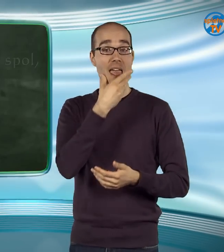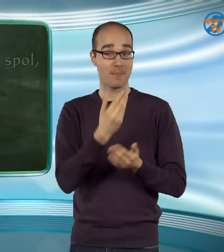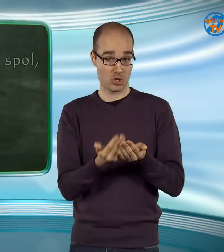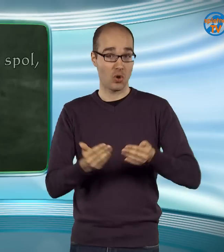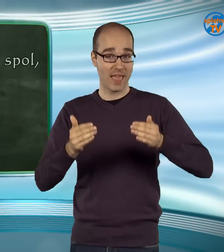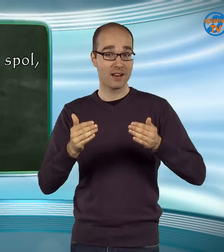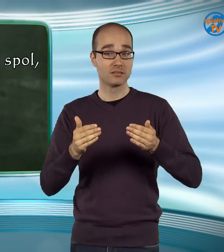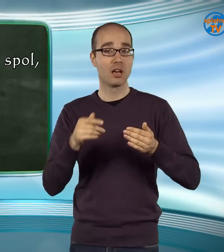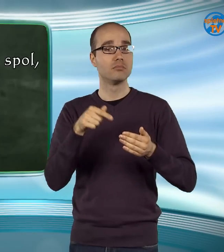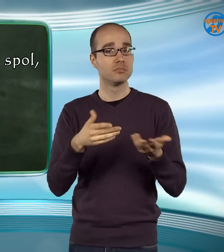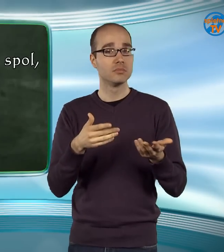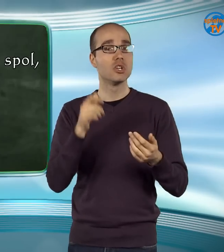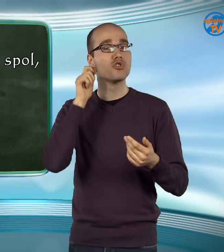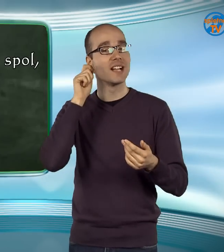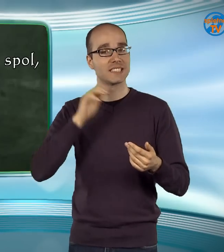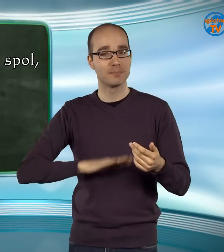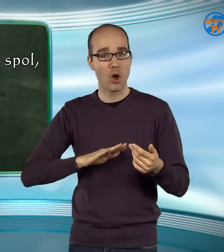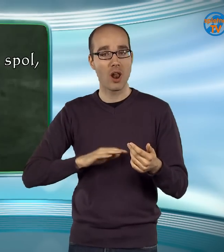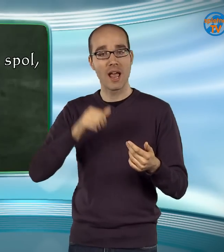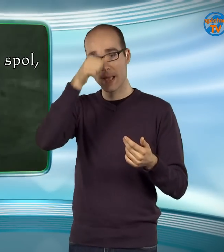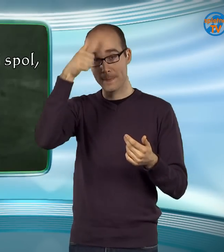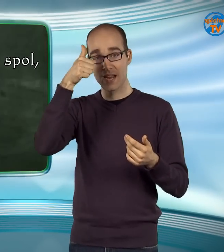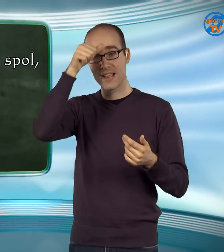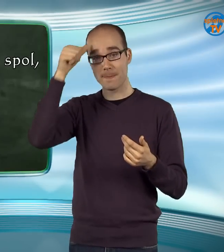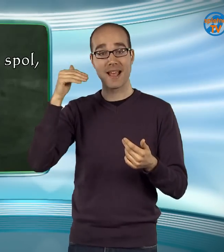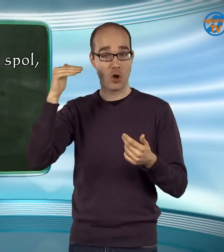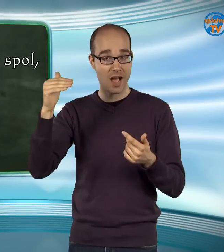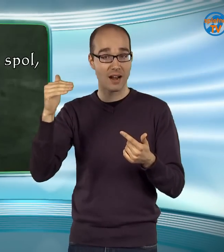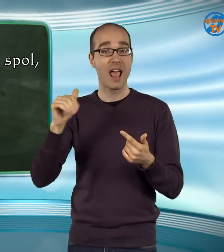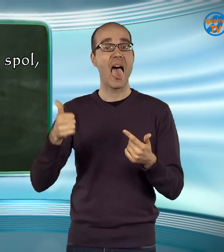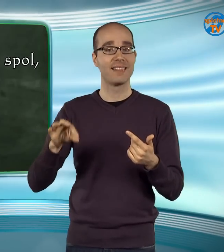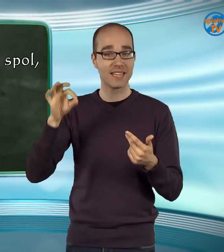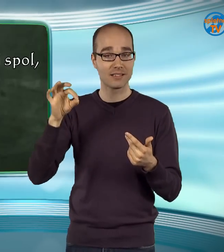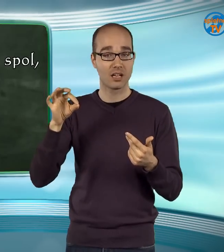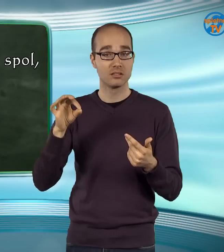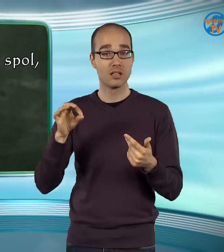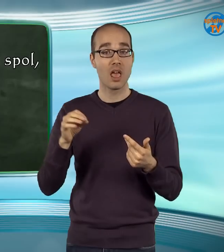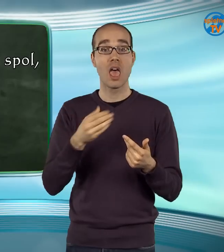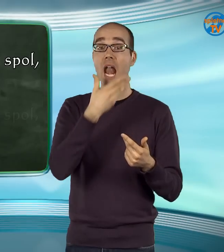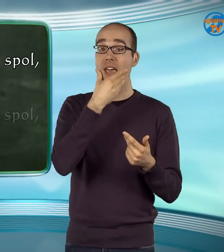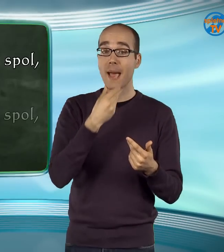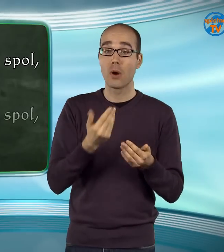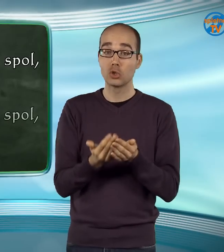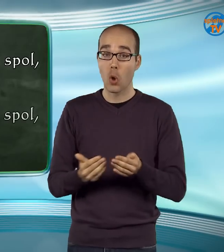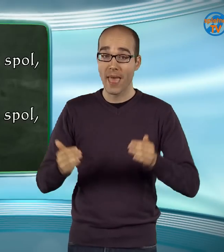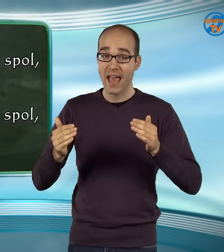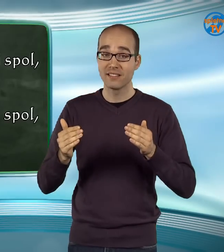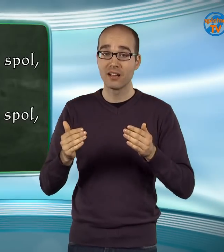Lepa skodelica, ženski spol, imenovalnik Ednina. Lepo skodelico,